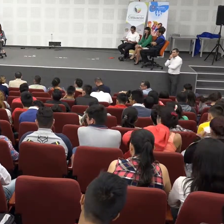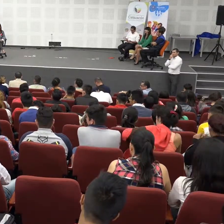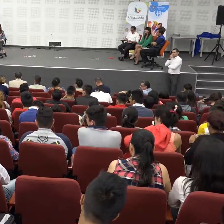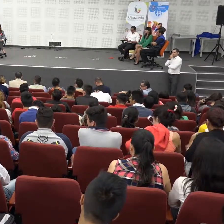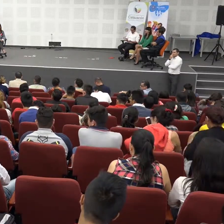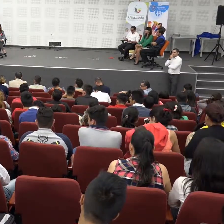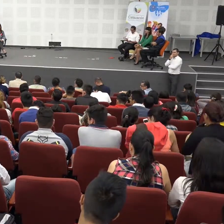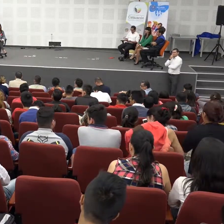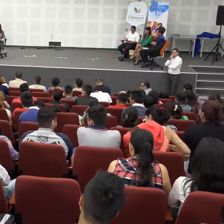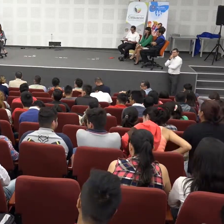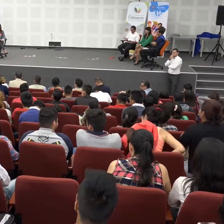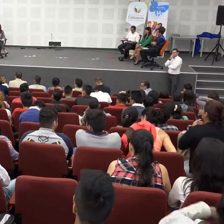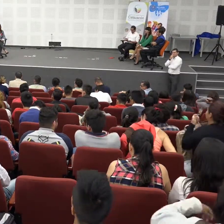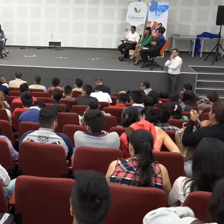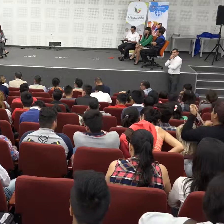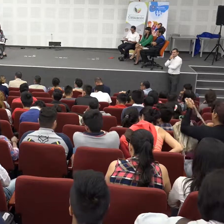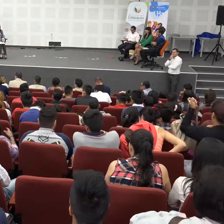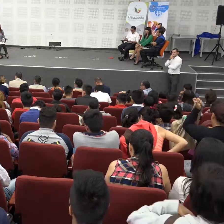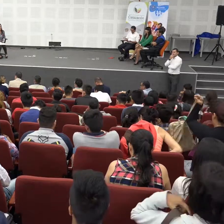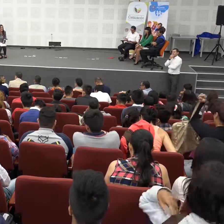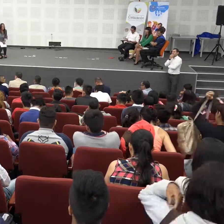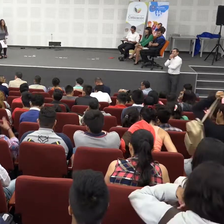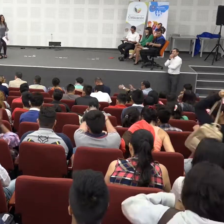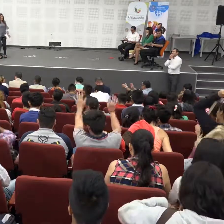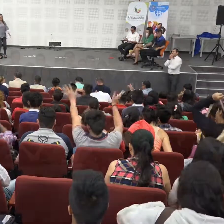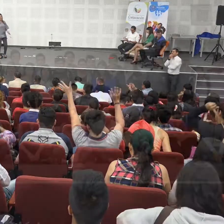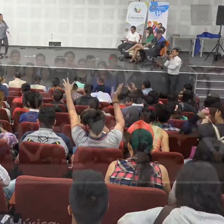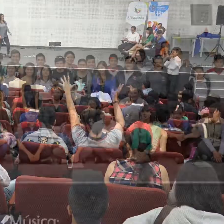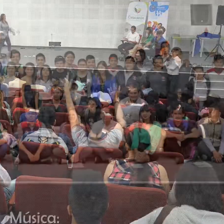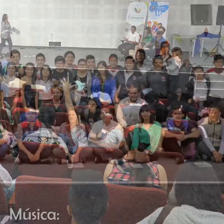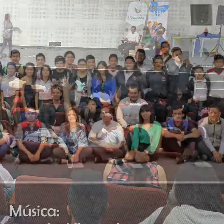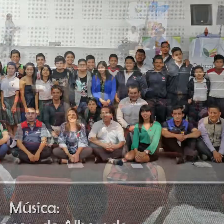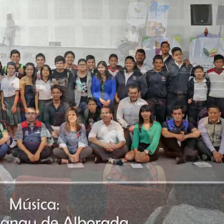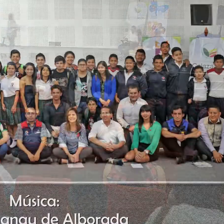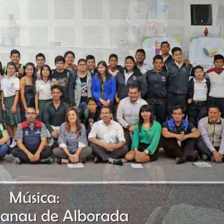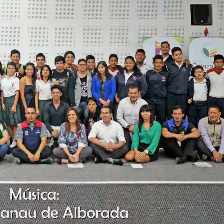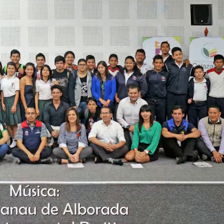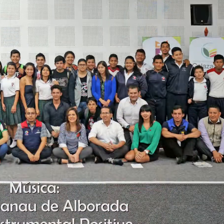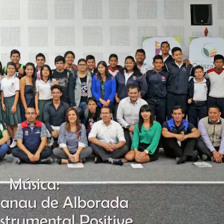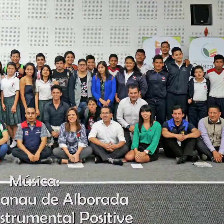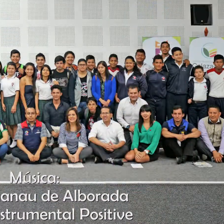un espacio parecido próximamente muchas gracias gracias gracias gracias